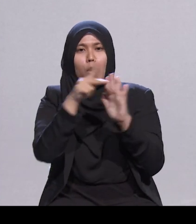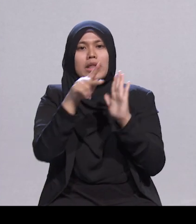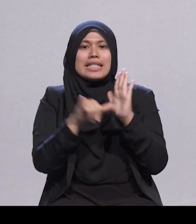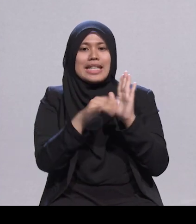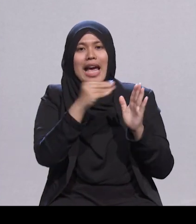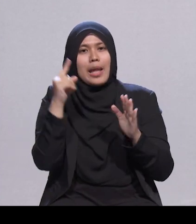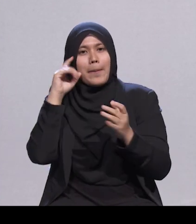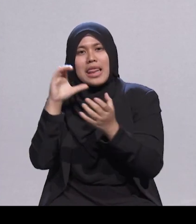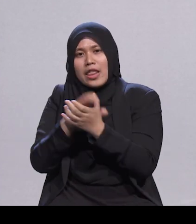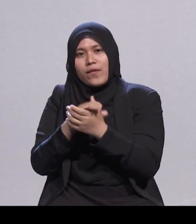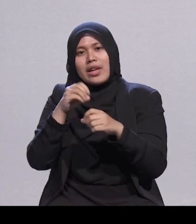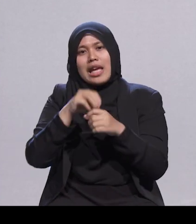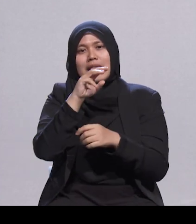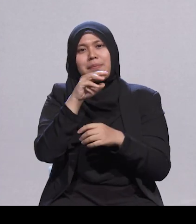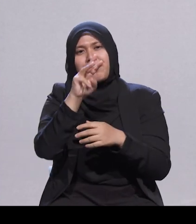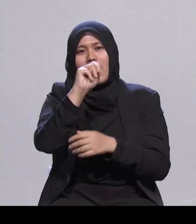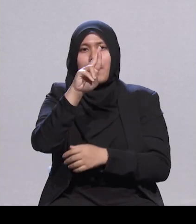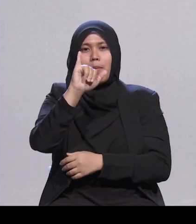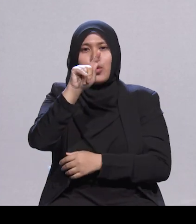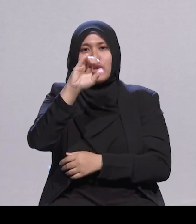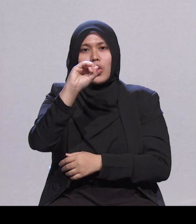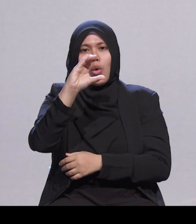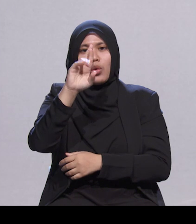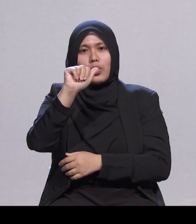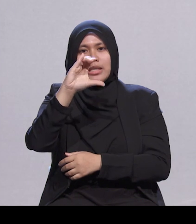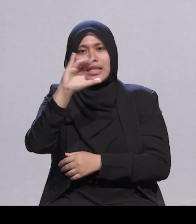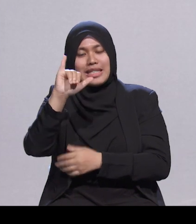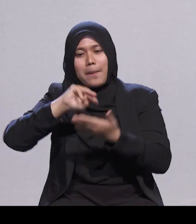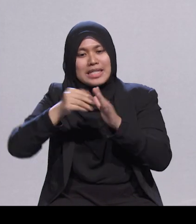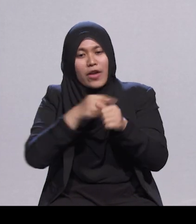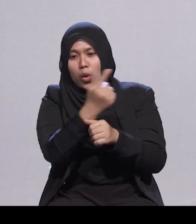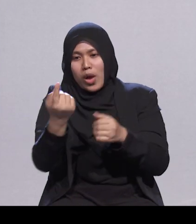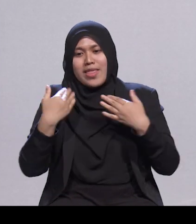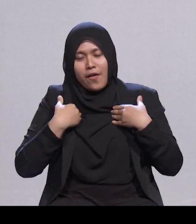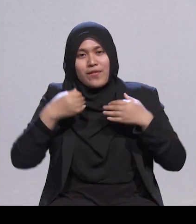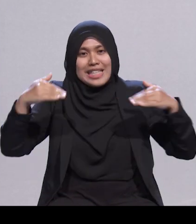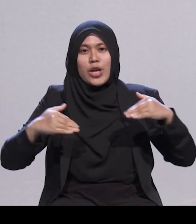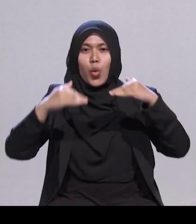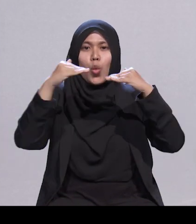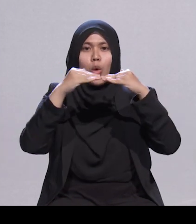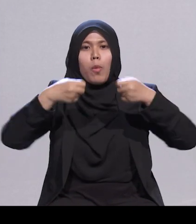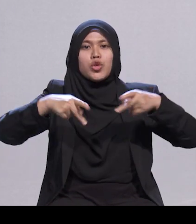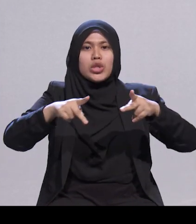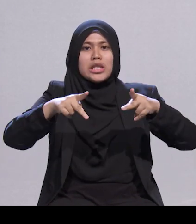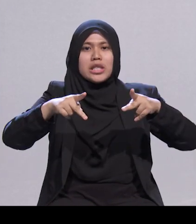bahawa semua orang harus diberi peluang saksama untuk majukan diri melalui usaha masing-masing.